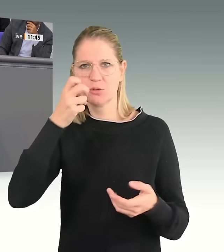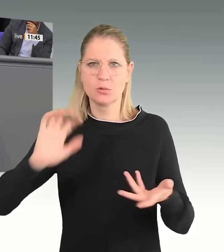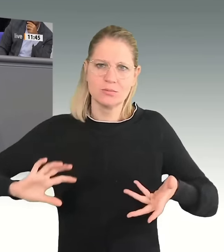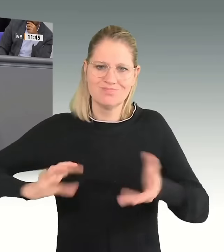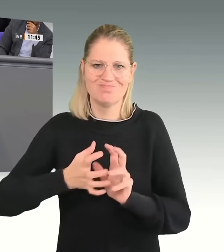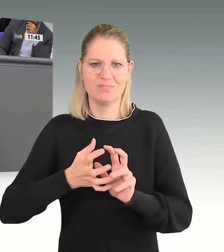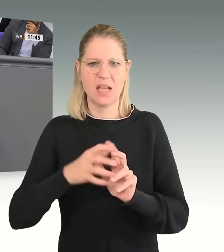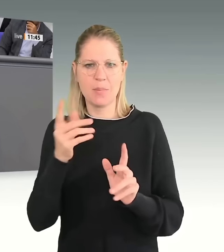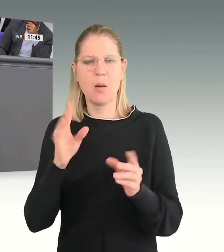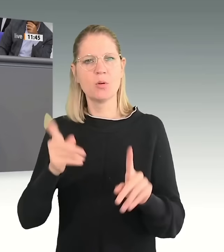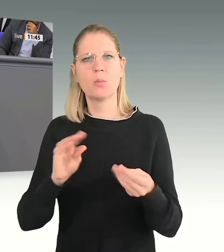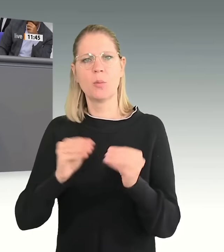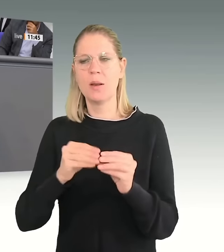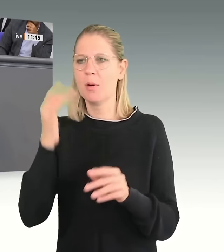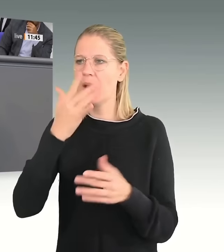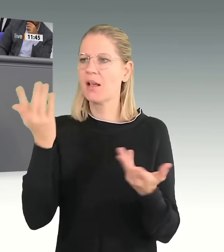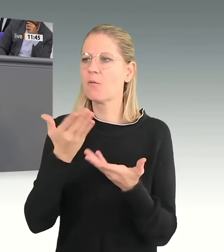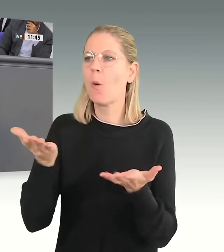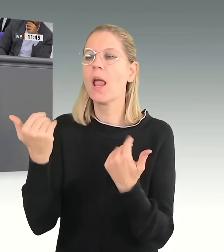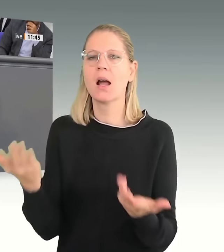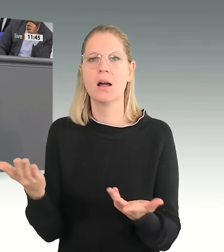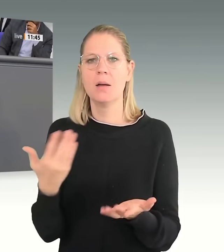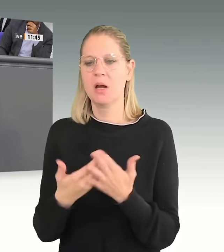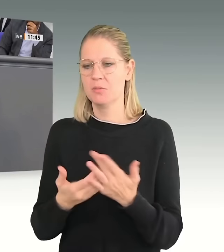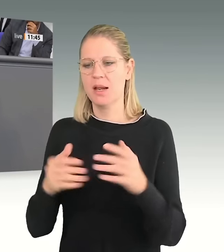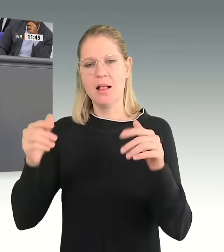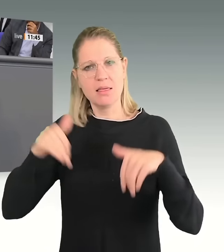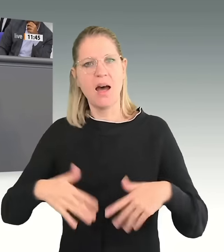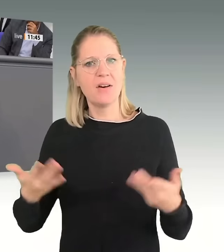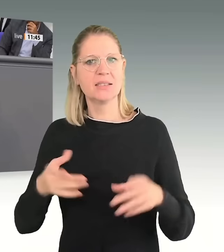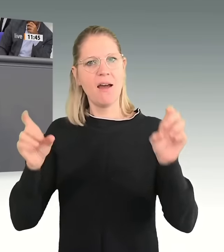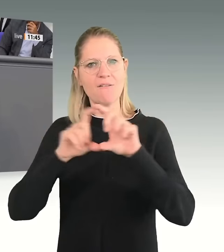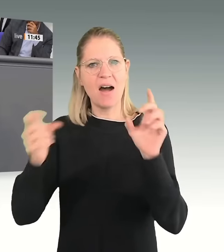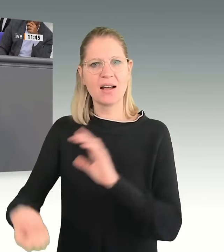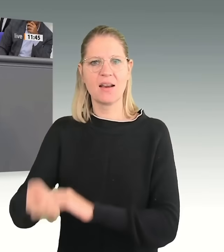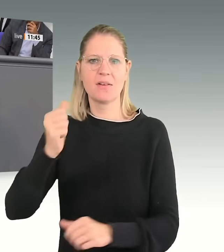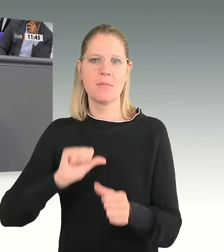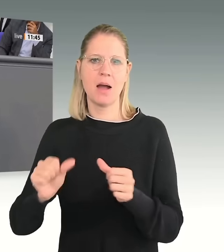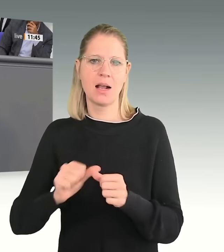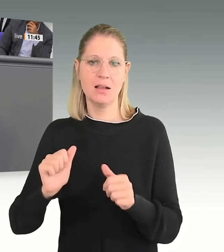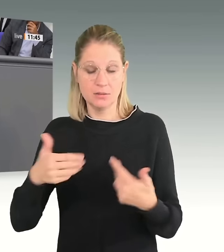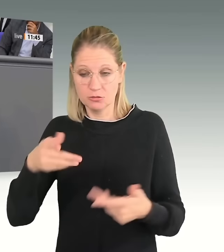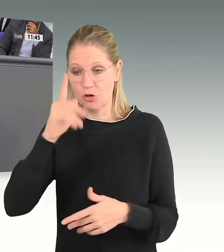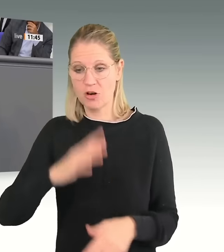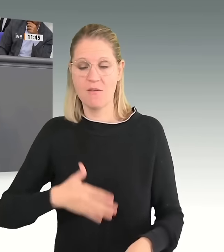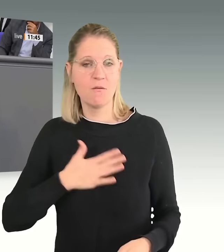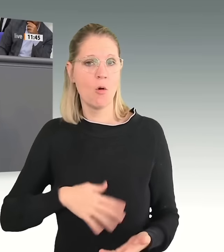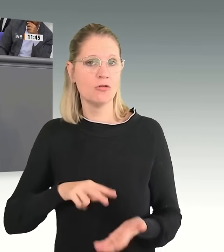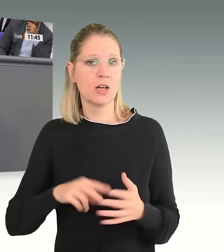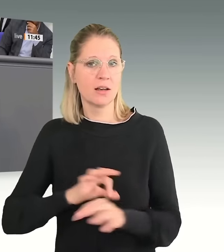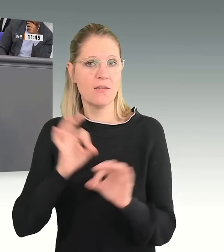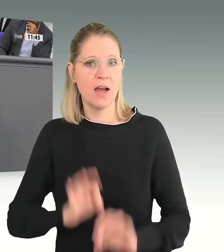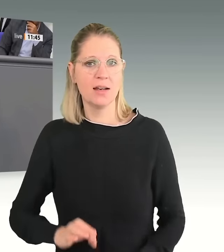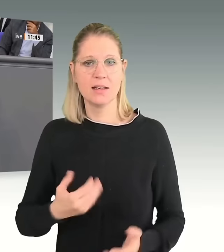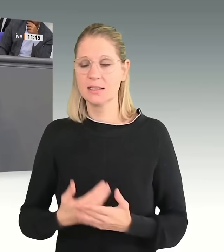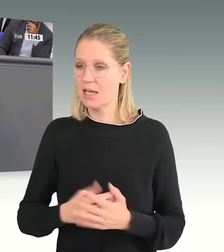da angehen, wo sie entstehen. Wir haben einen Fachkräftemangel, der den Wohlstand in Deutschland gefährdet. Und deswegen tun wir alles, um die Menschen da bei uns